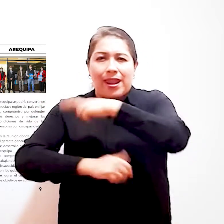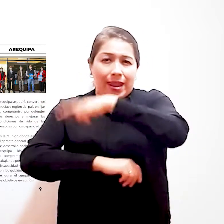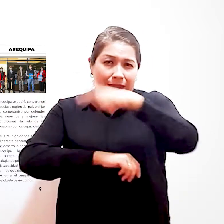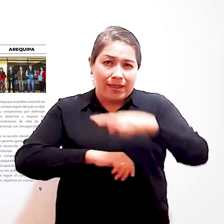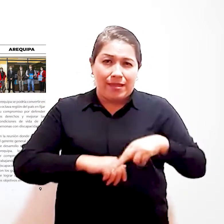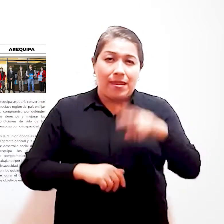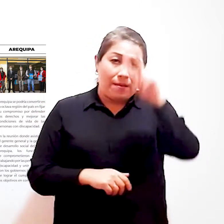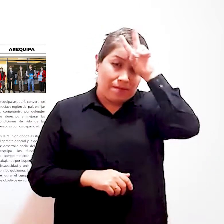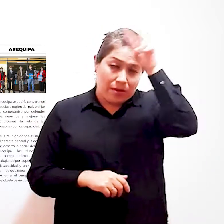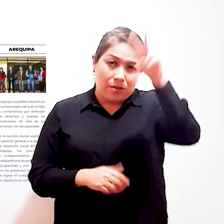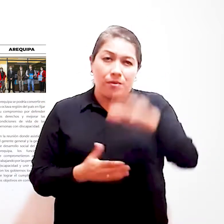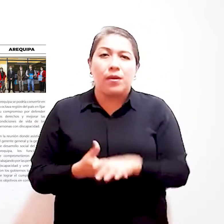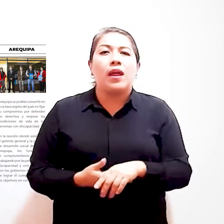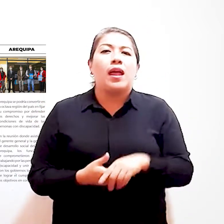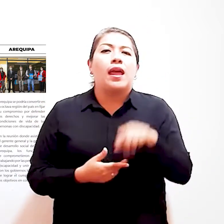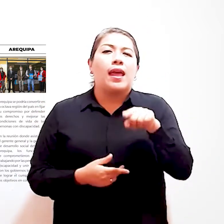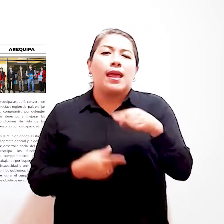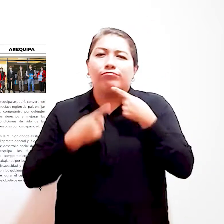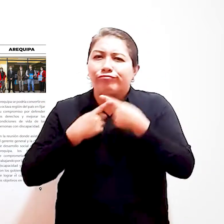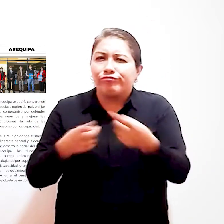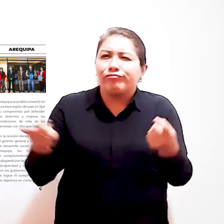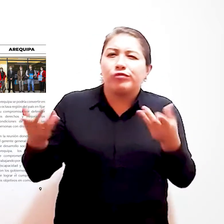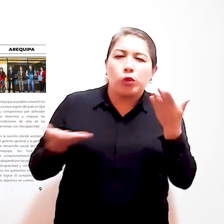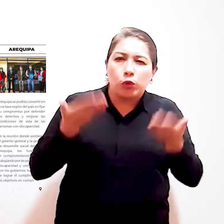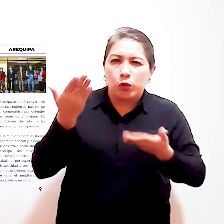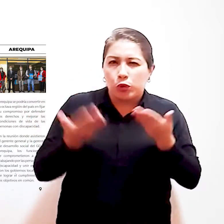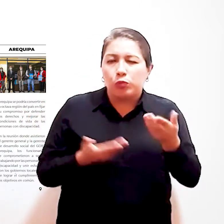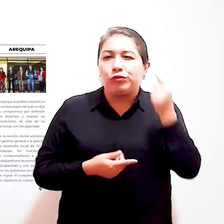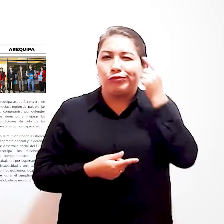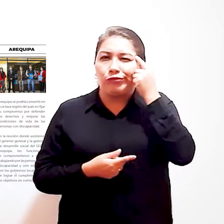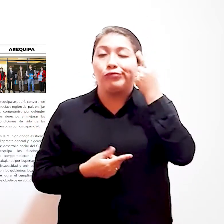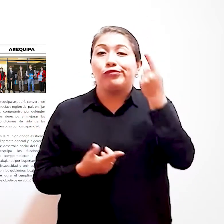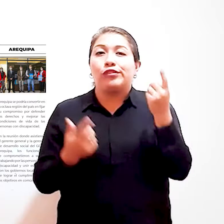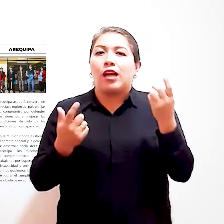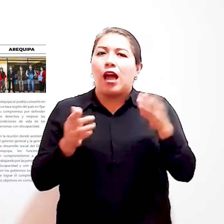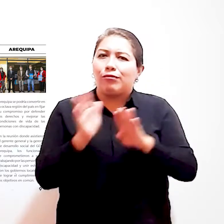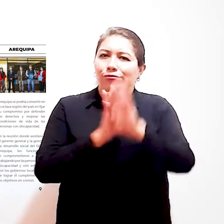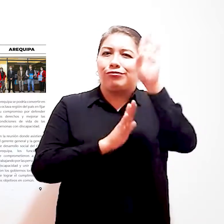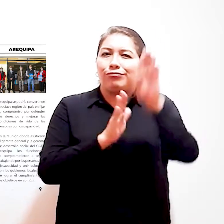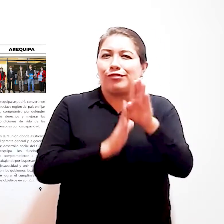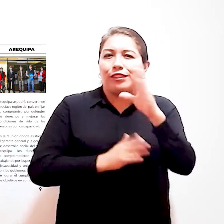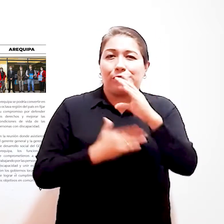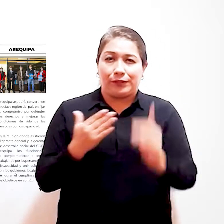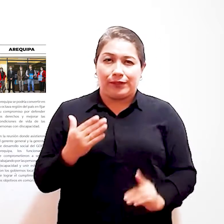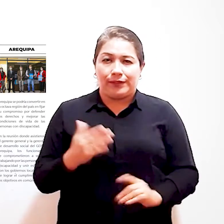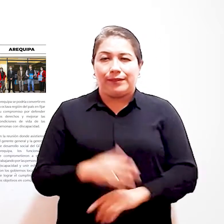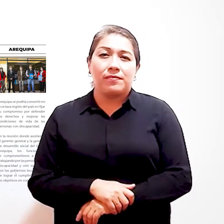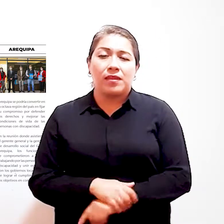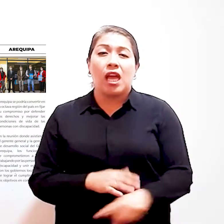diferentes regiones del país como parte de la campaña nacional de integración emprendida por el Conadis